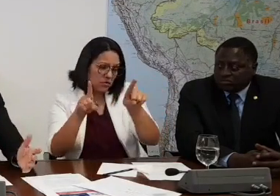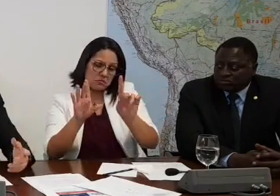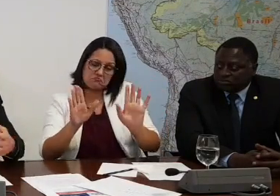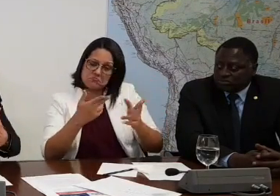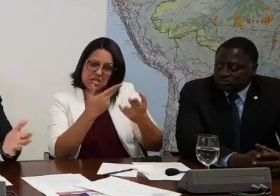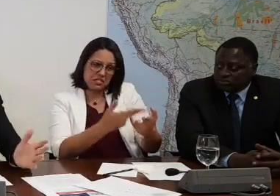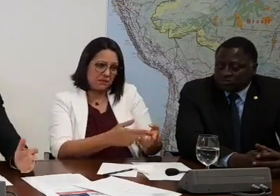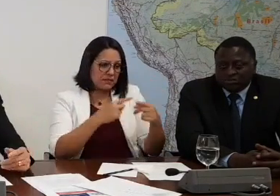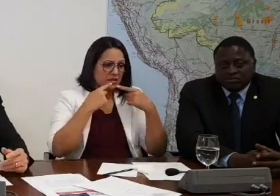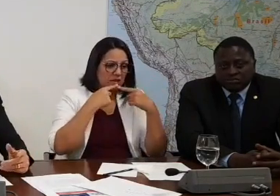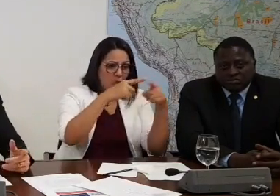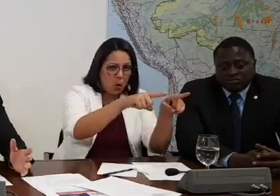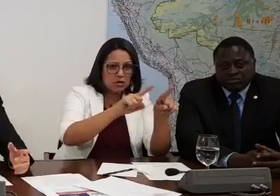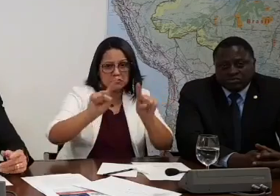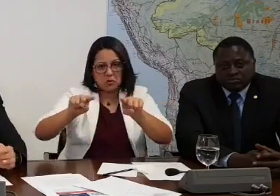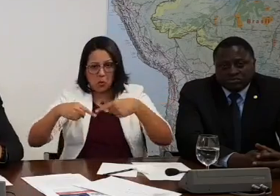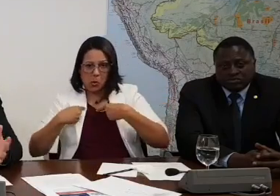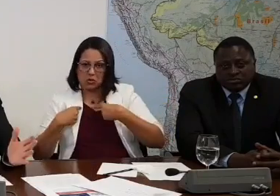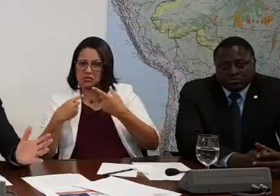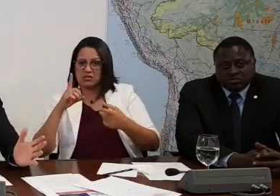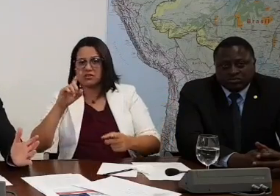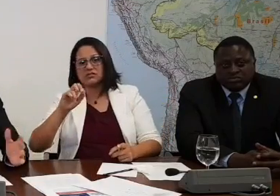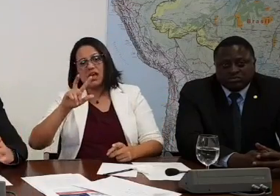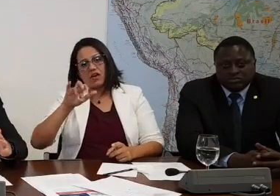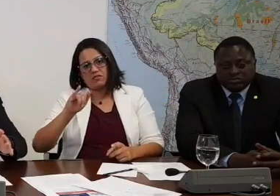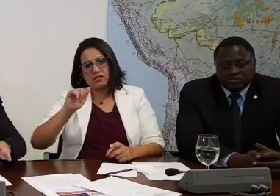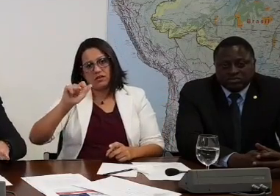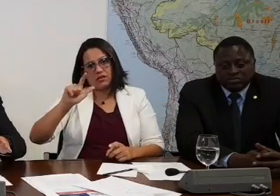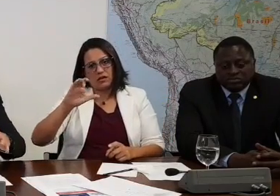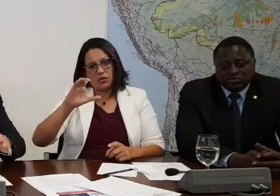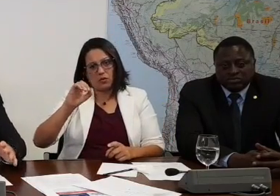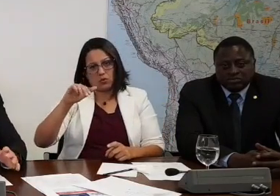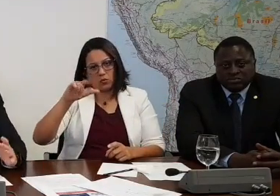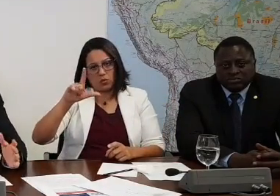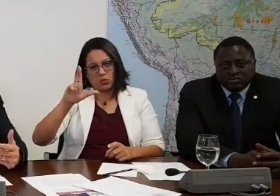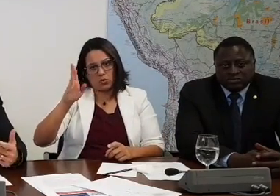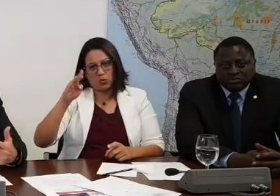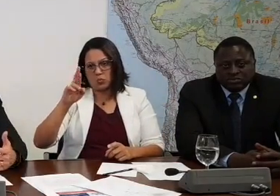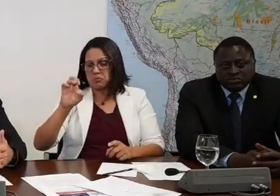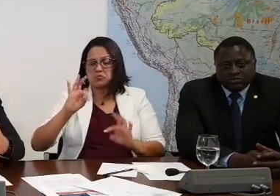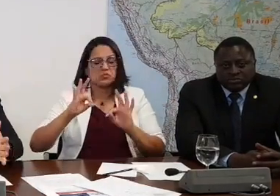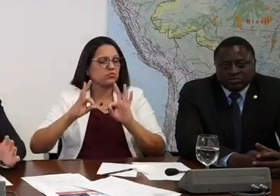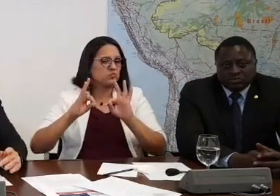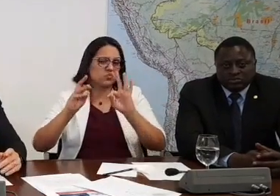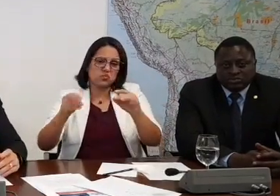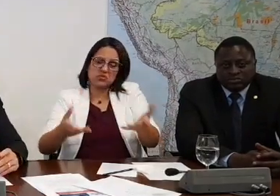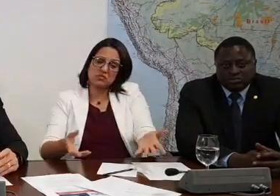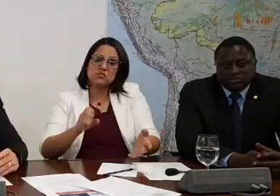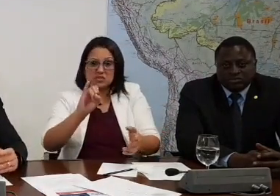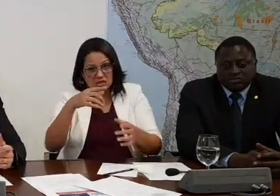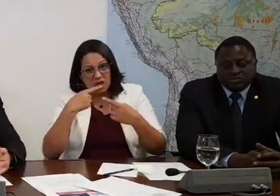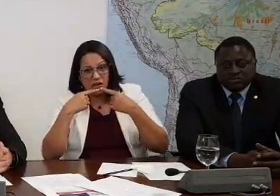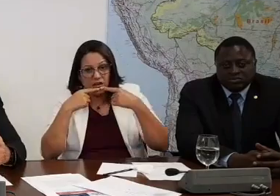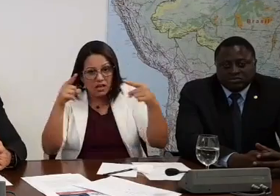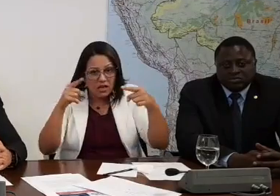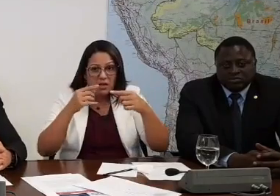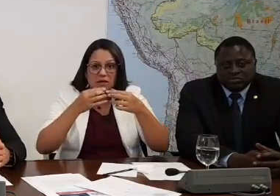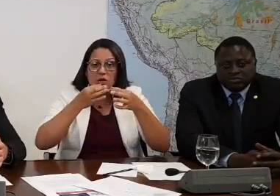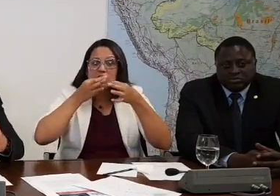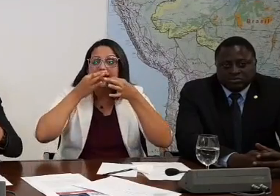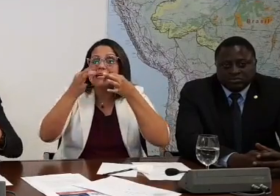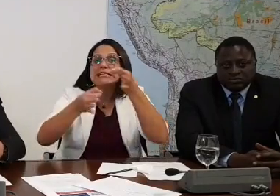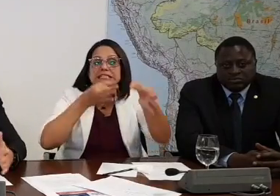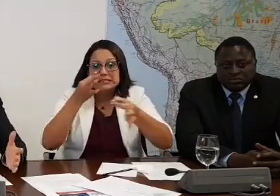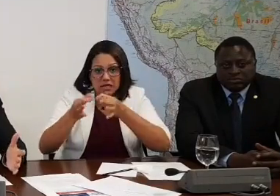Eu sou criticado, o Rodrigo Maia, o Davi, Columbre, todo mundo é criticado. A crítica sendo consultiva é bem-vinda, tá certo? Mas vamos,